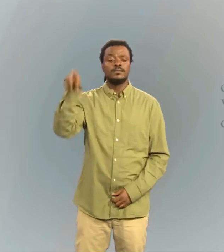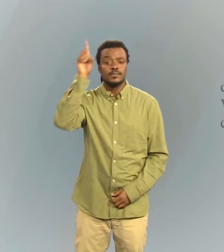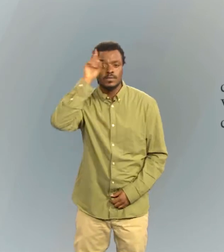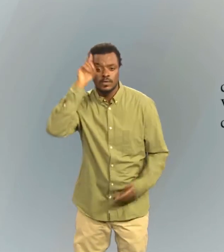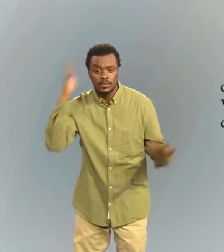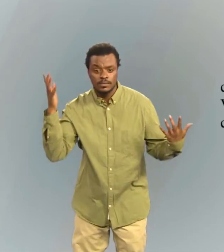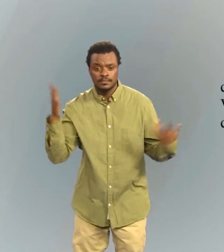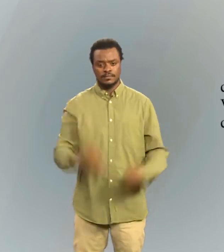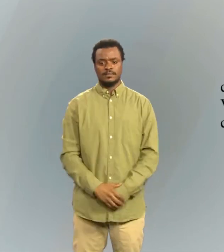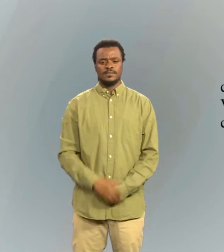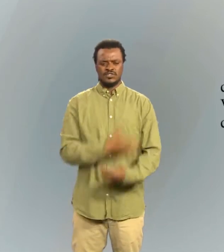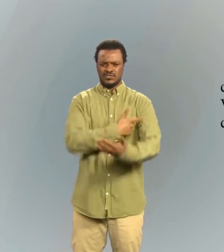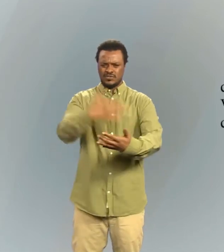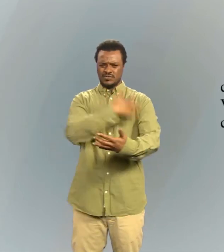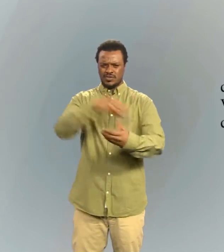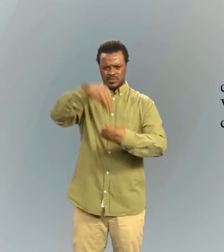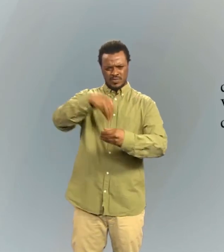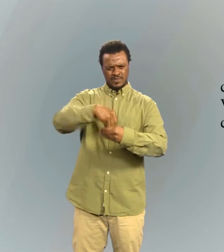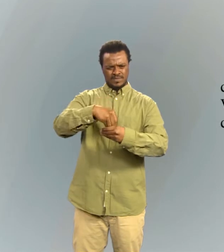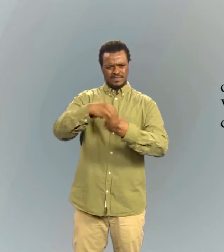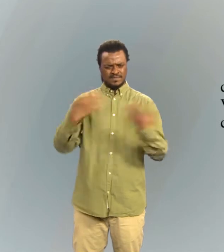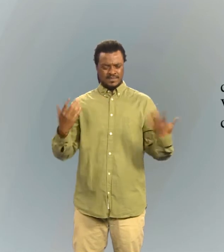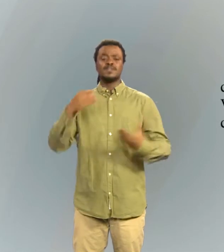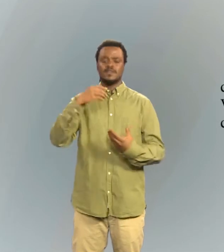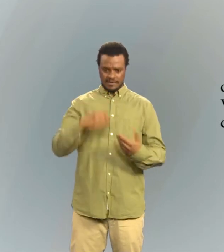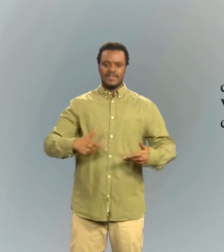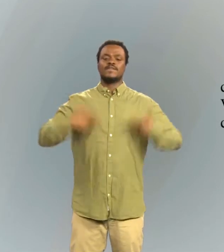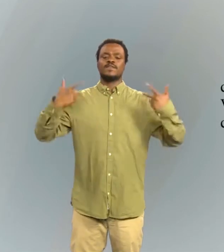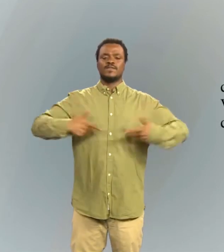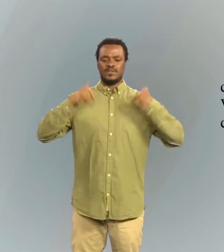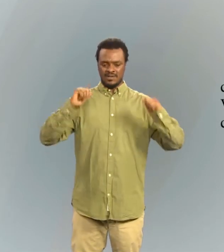C'est-à-dire avec son sang. Votre sang aussi. C'est votre vie.